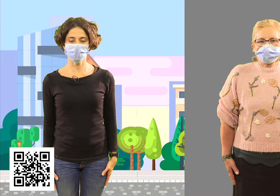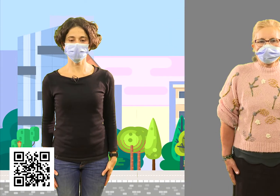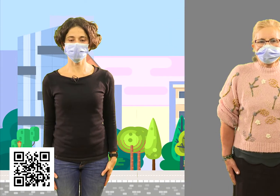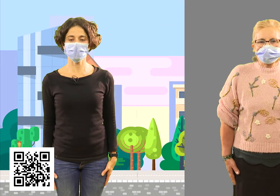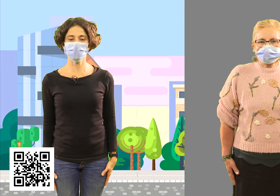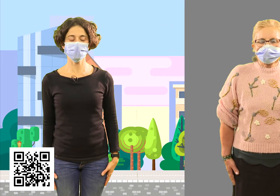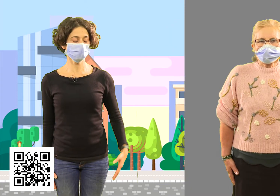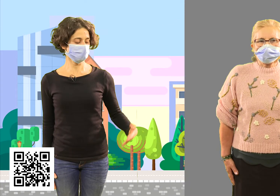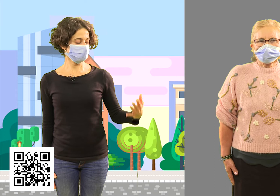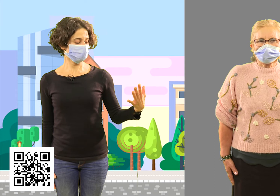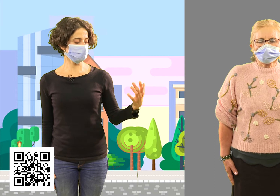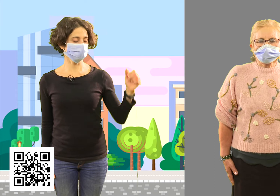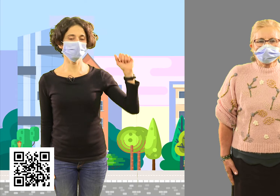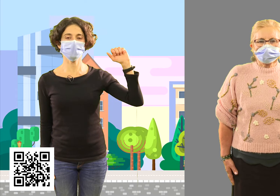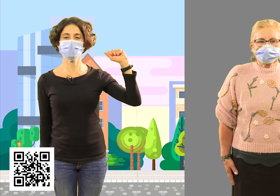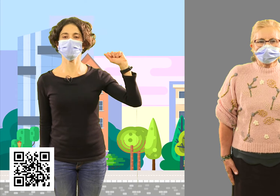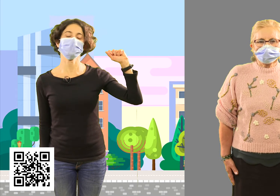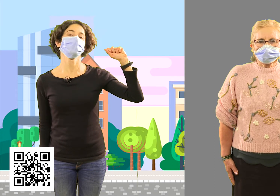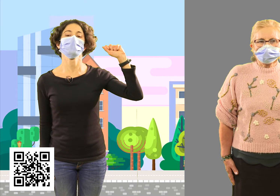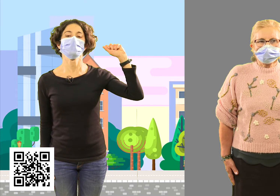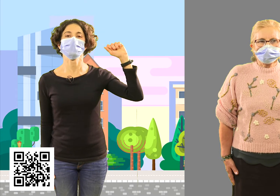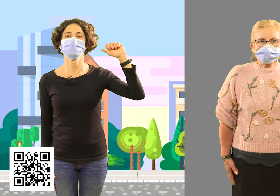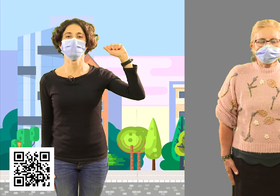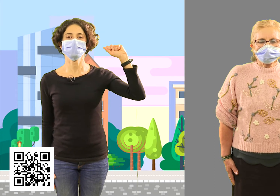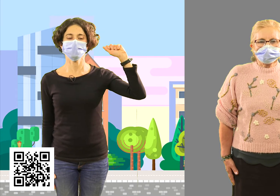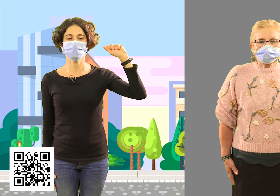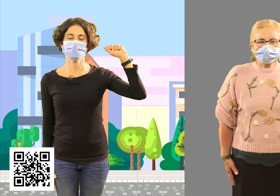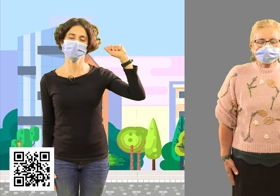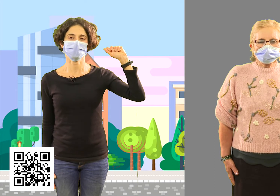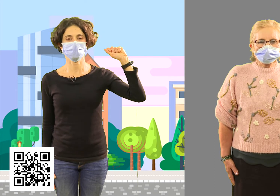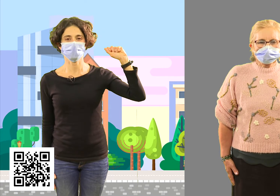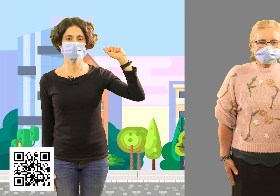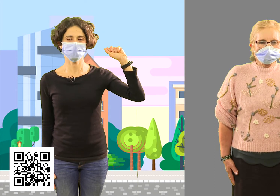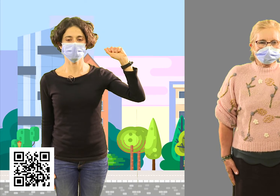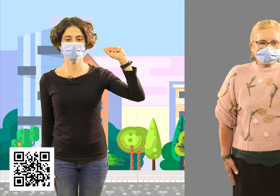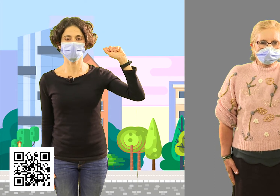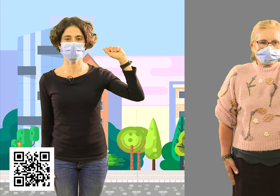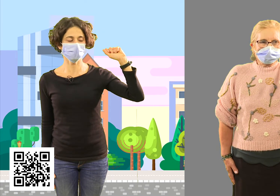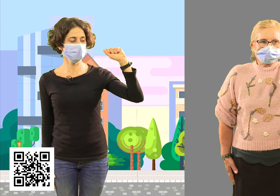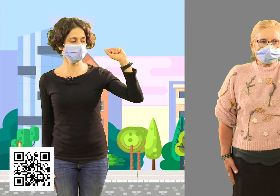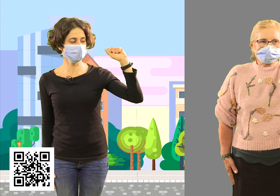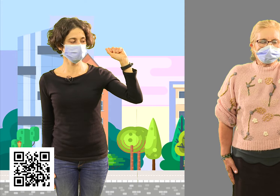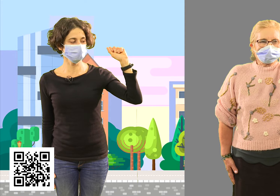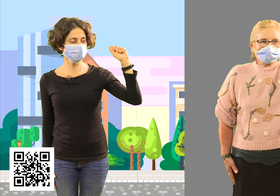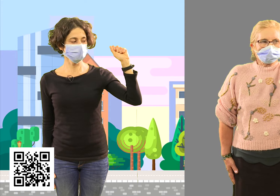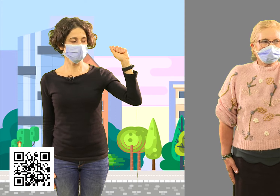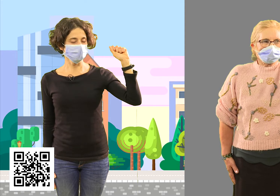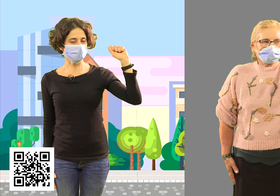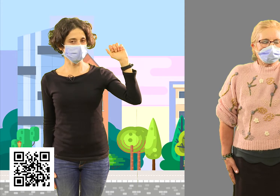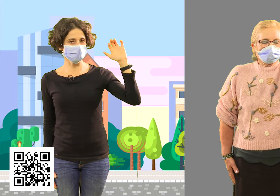derecho en el costado, brazo izquierdo aquí. Esto ya es más difícil. Vamos a ver si lo recuerdan.